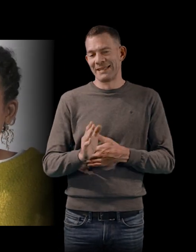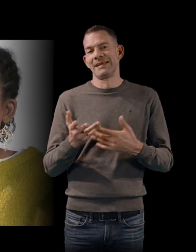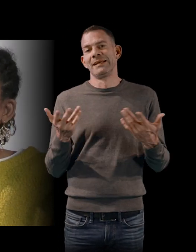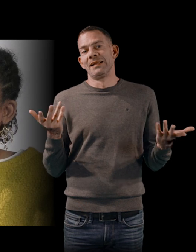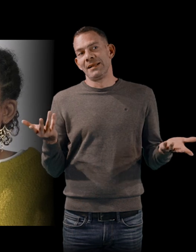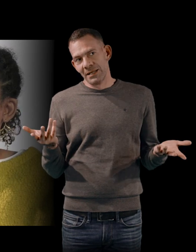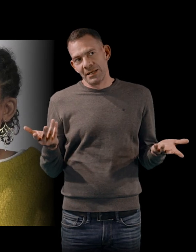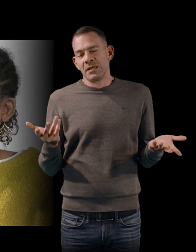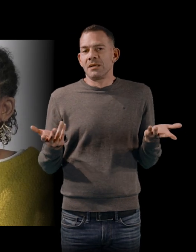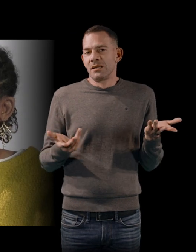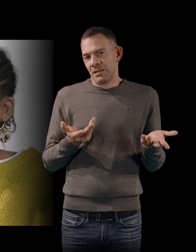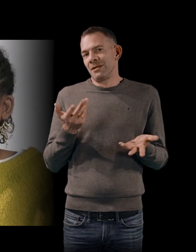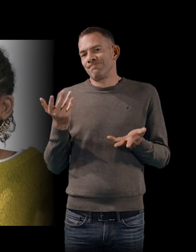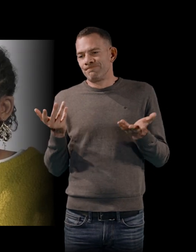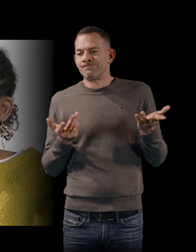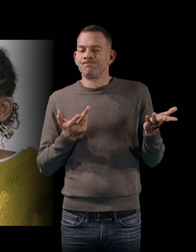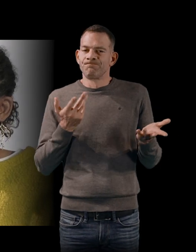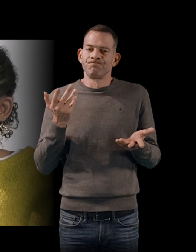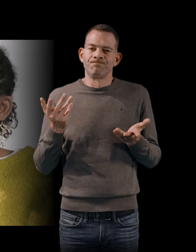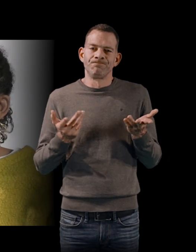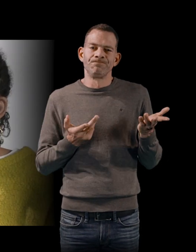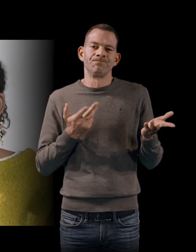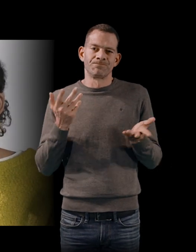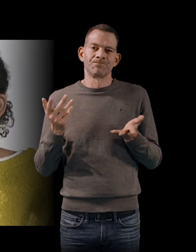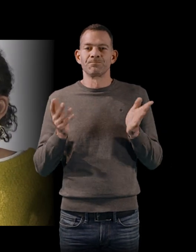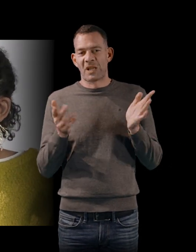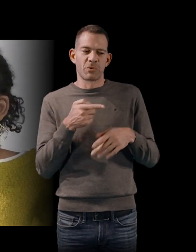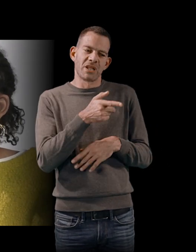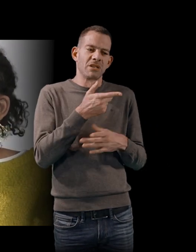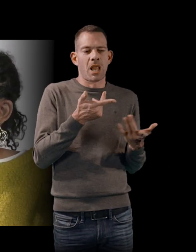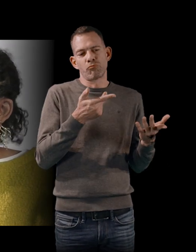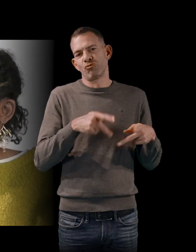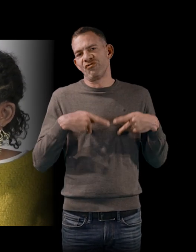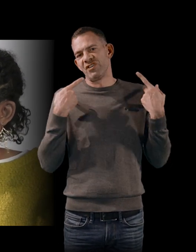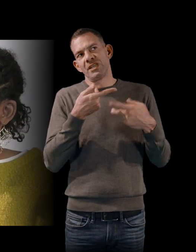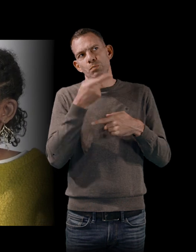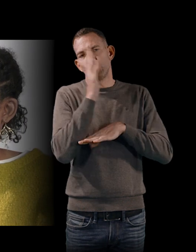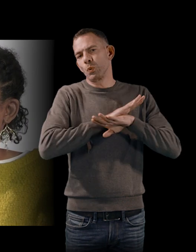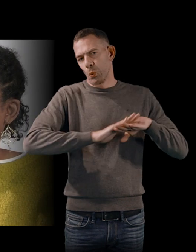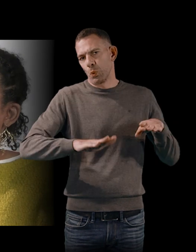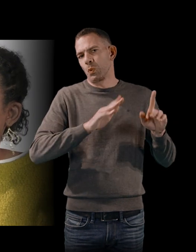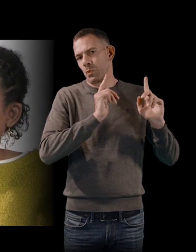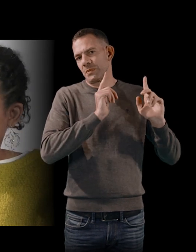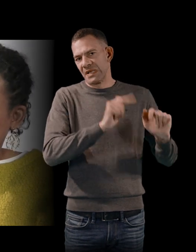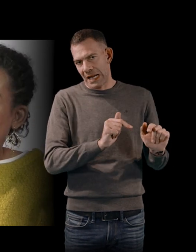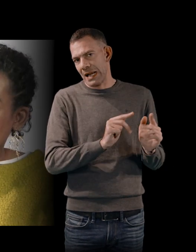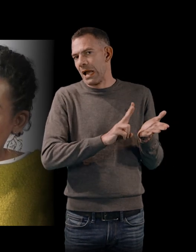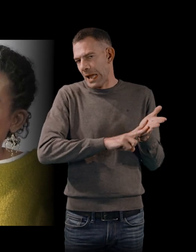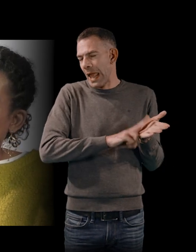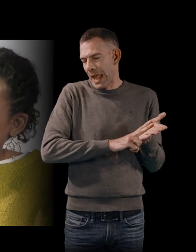doute qu'effectivement, il y avait une certaine douceur de vivre qui était réelle. Et c'est important, c'était intéressant pour moi d'y